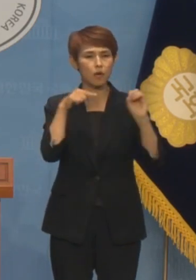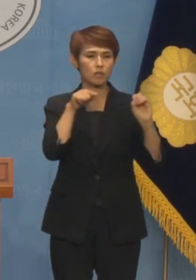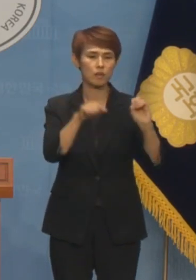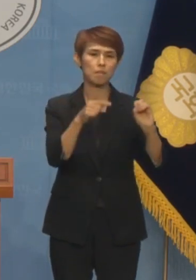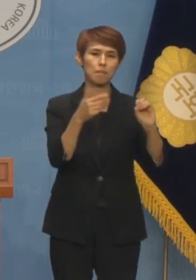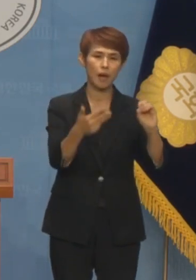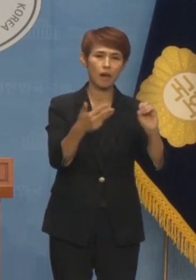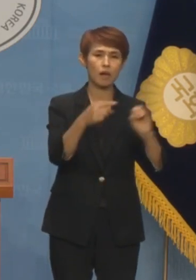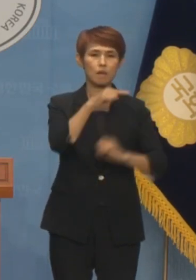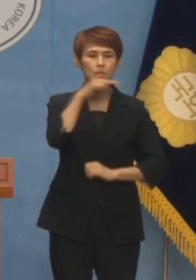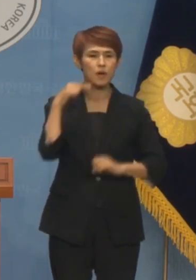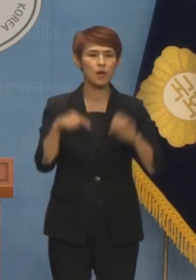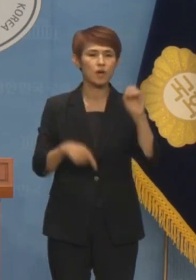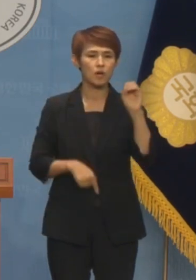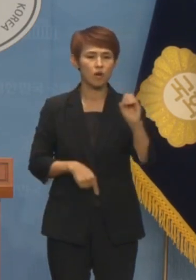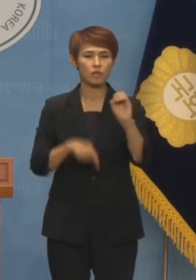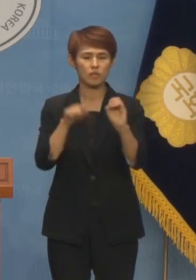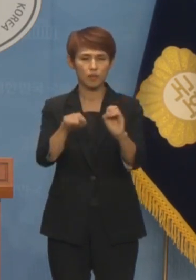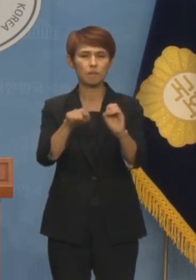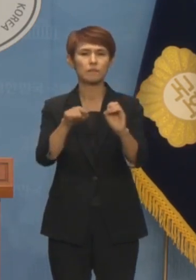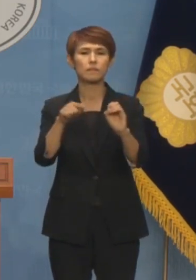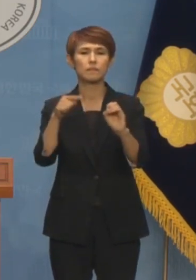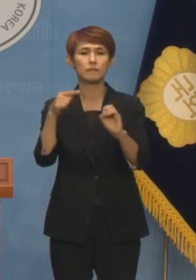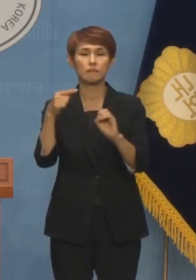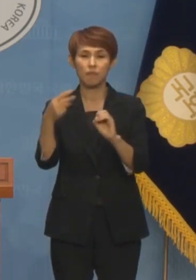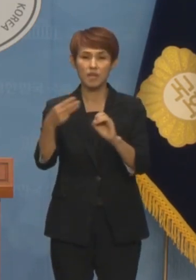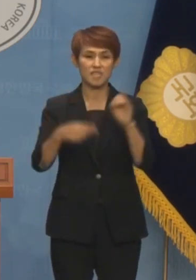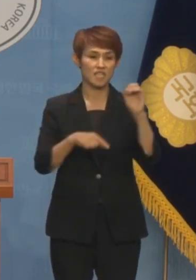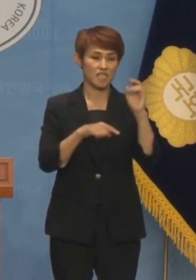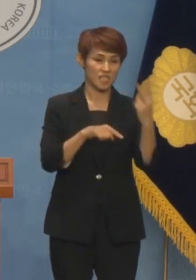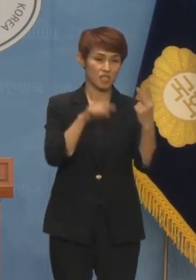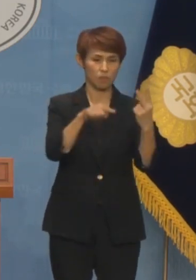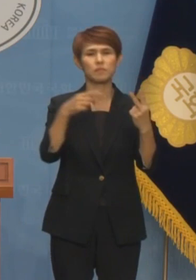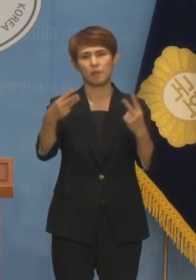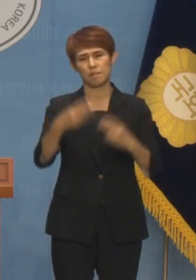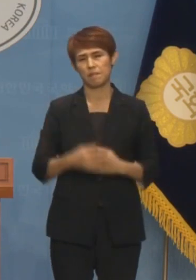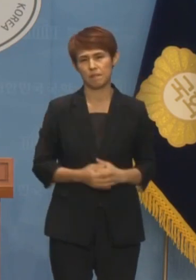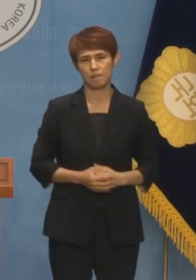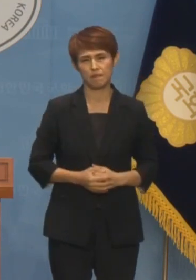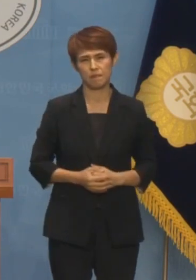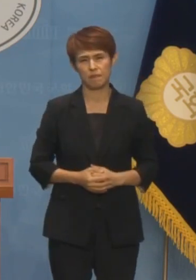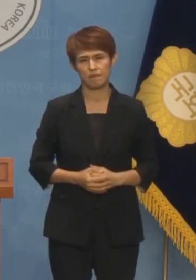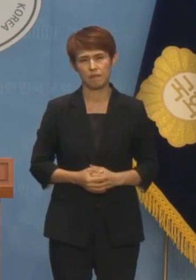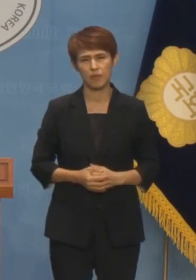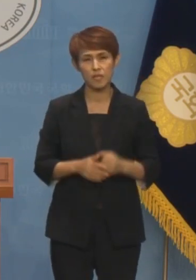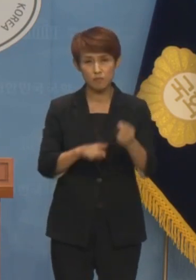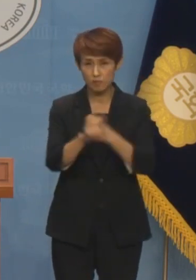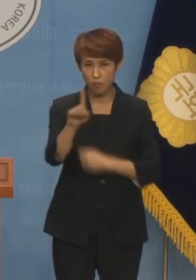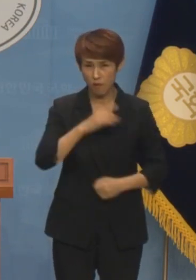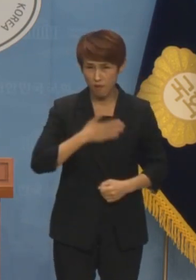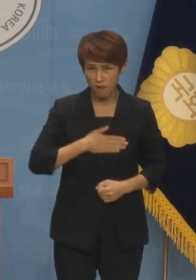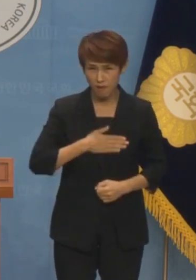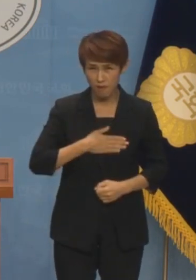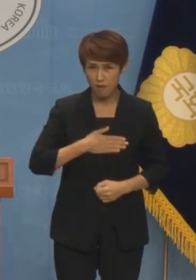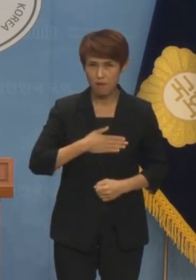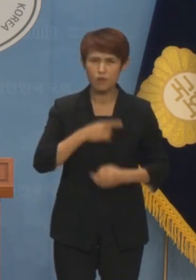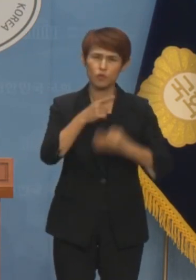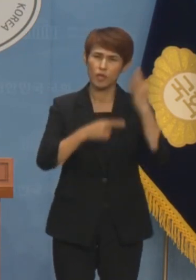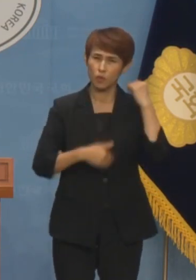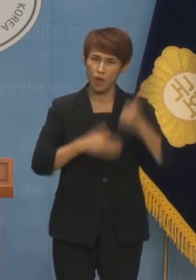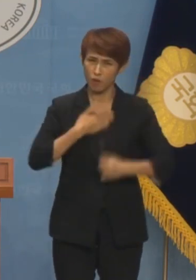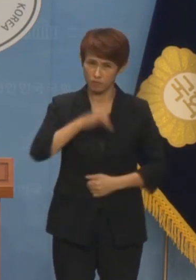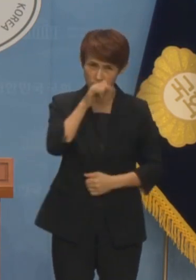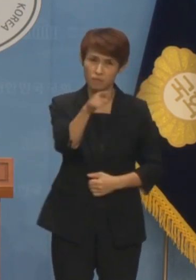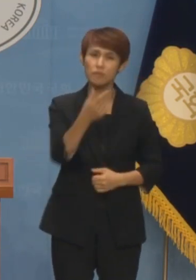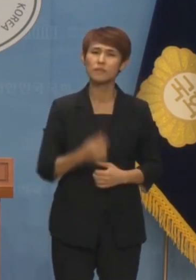마이너스 4.5, 마이너스 2.3을 기록하고 있습니다. 이것이 무슨 의미인지 윤석열 대통령님 잘 알고